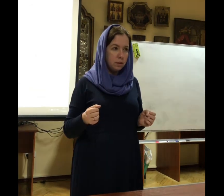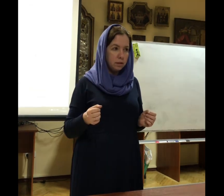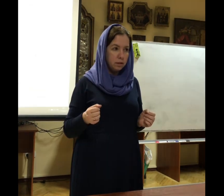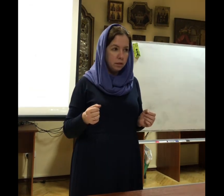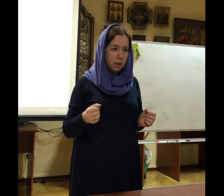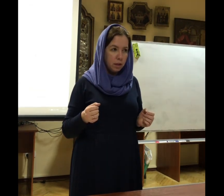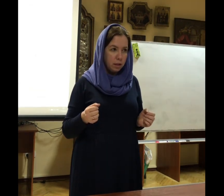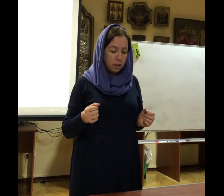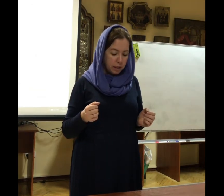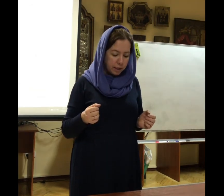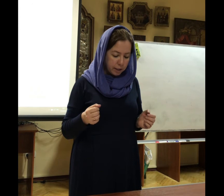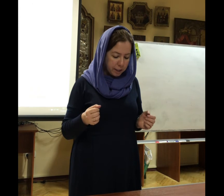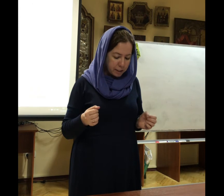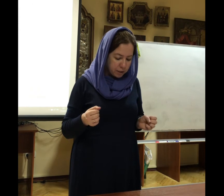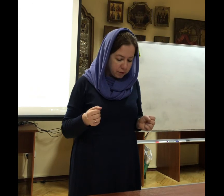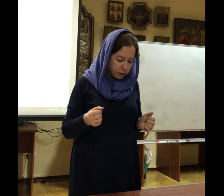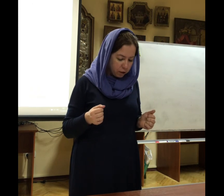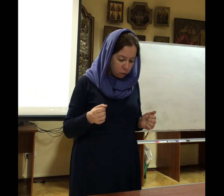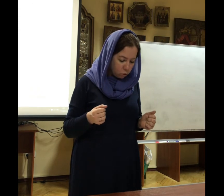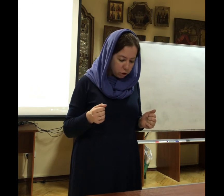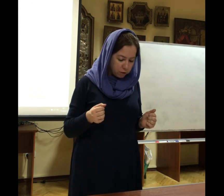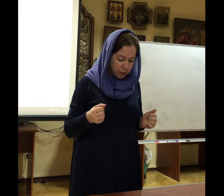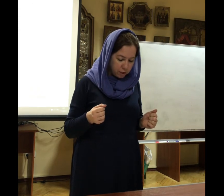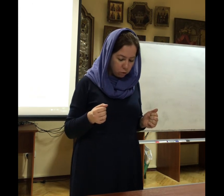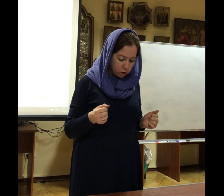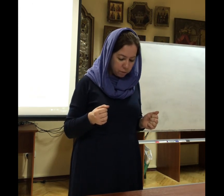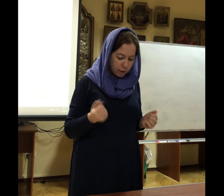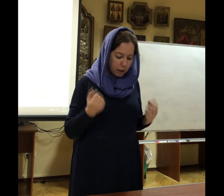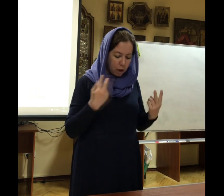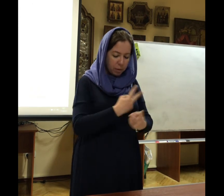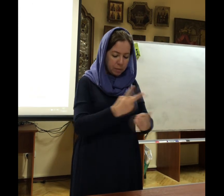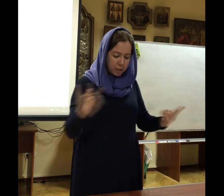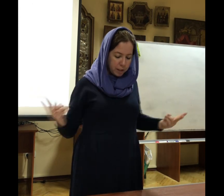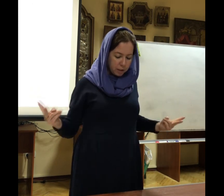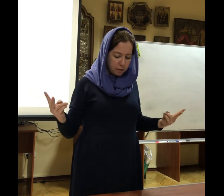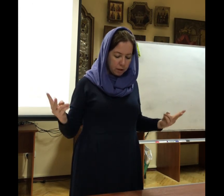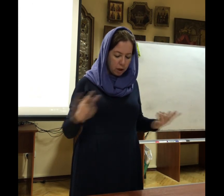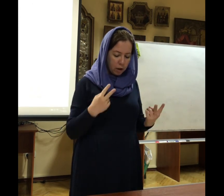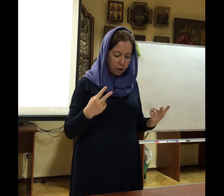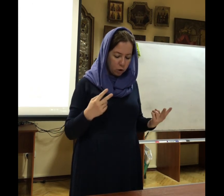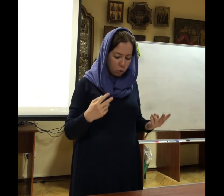Так, это текст «Возведи очи твоей Сион». Посмотрите, вокруг